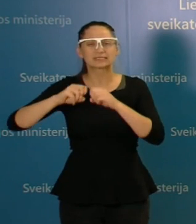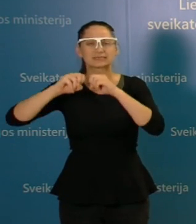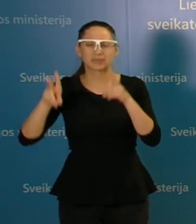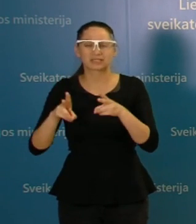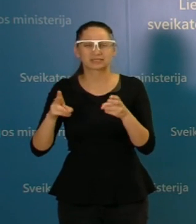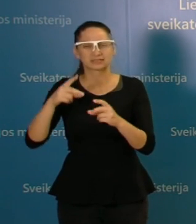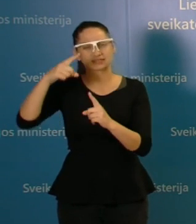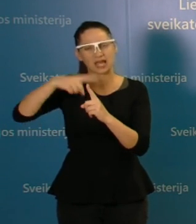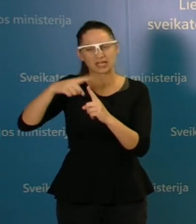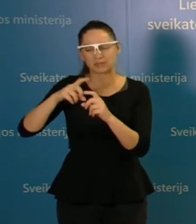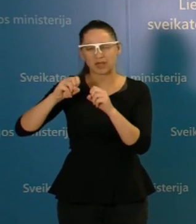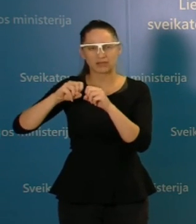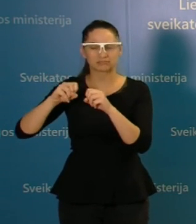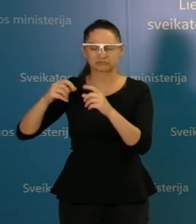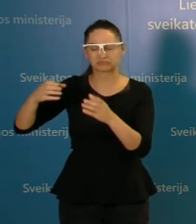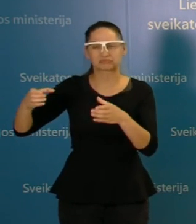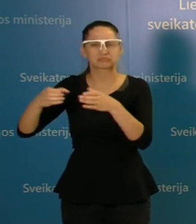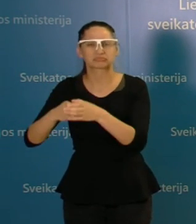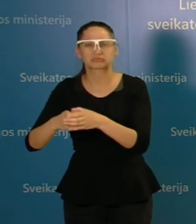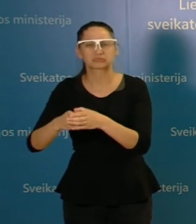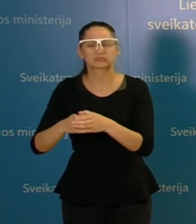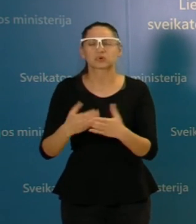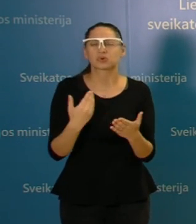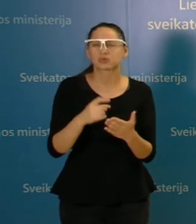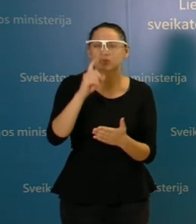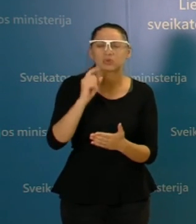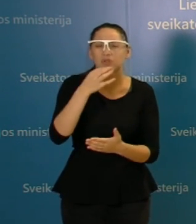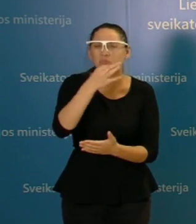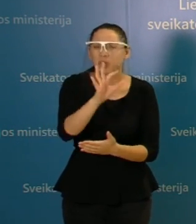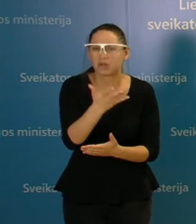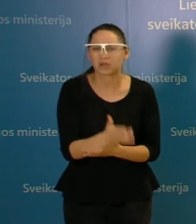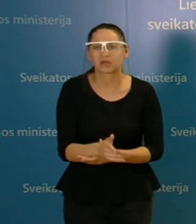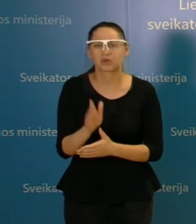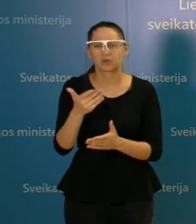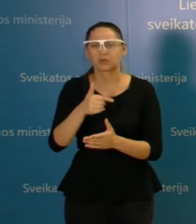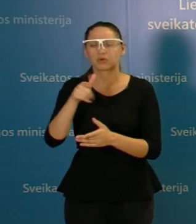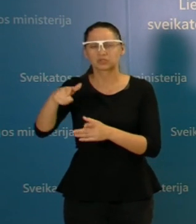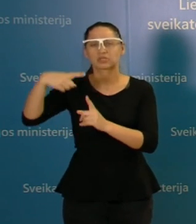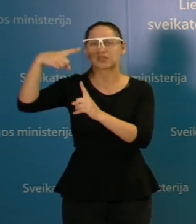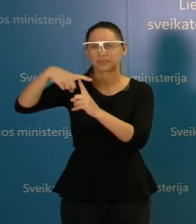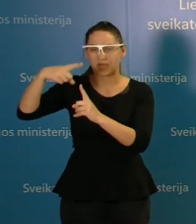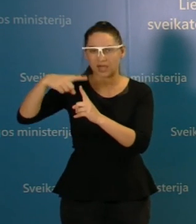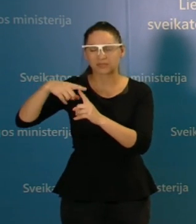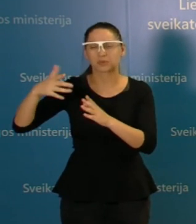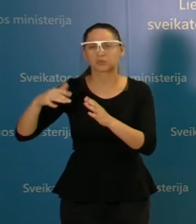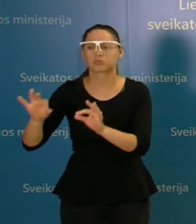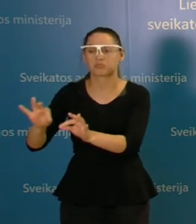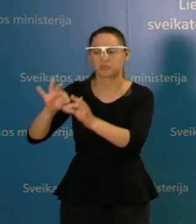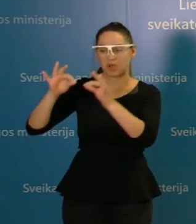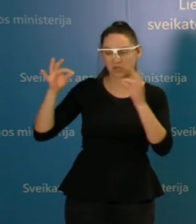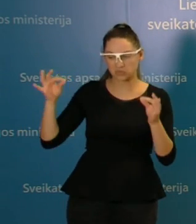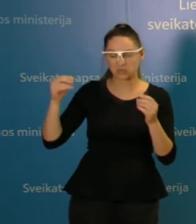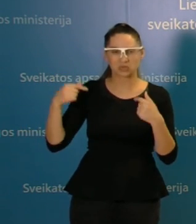ekspertų taryba neturės. Gal galit patiksinti savo mintį? Ar tai reiškia, kad na, jeigu tą tarybą patiks kažkokį siūlymą, jūs jį